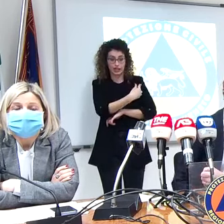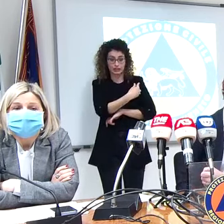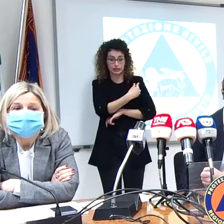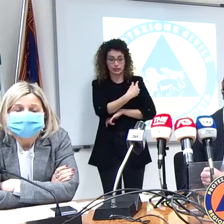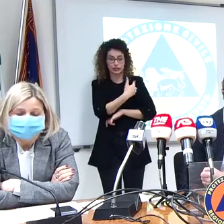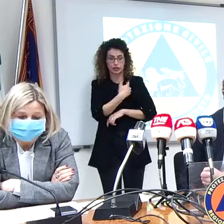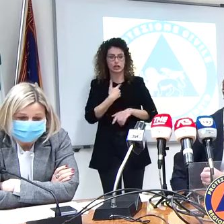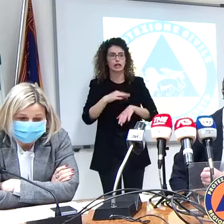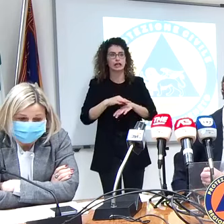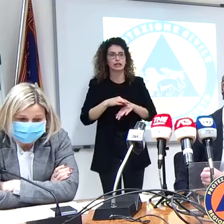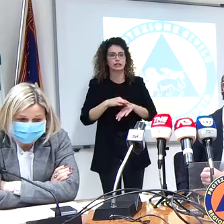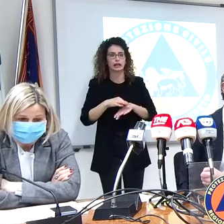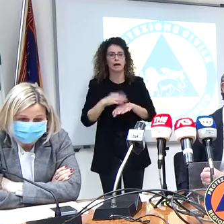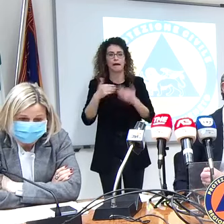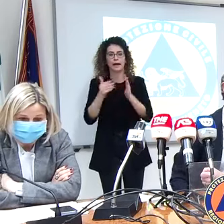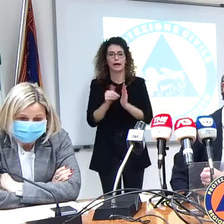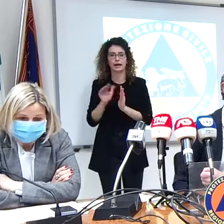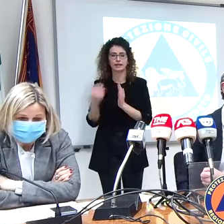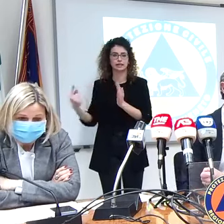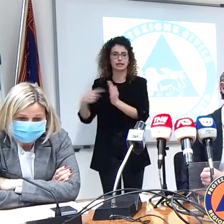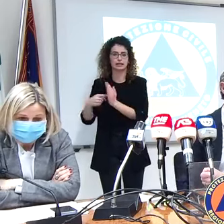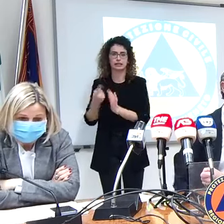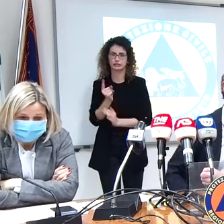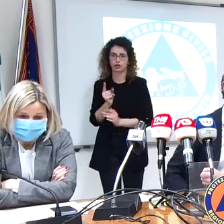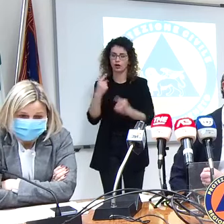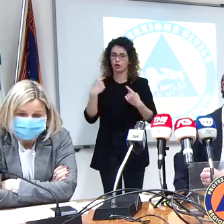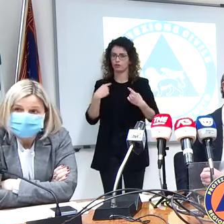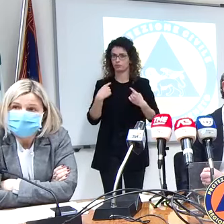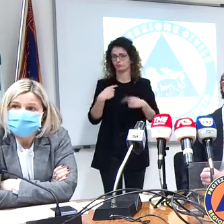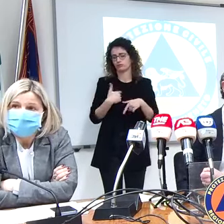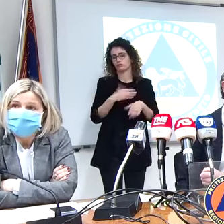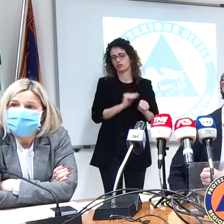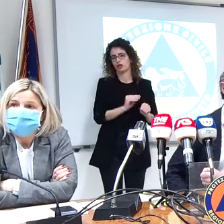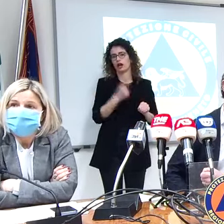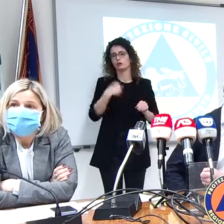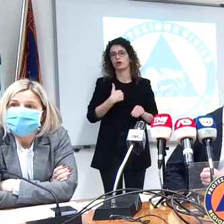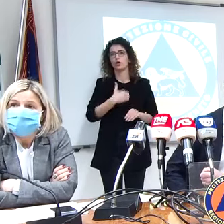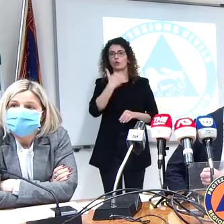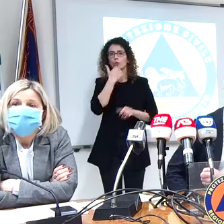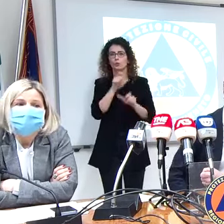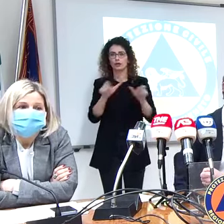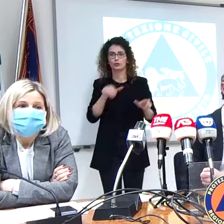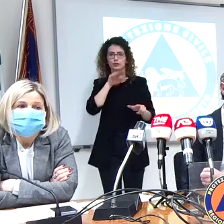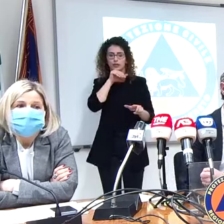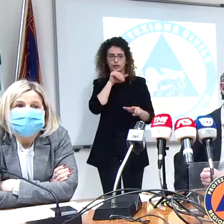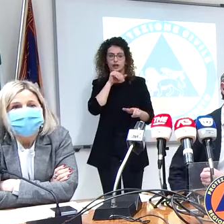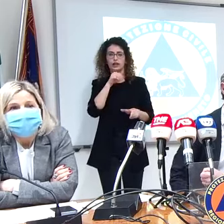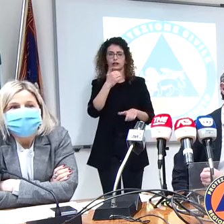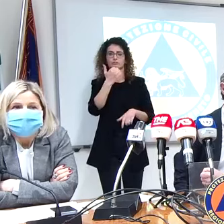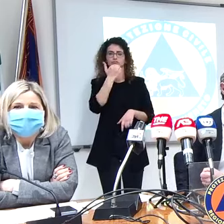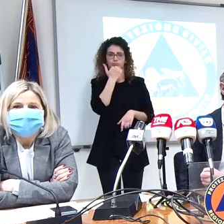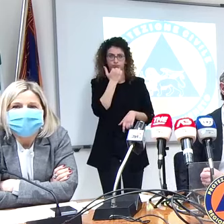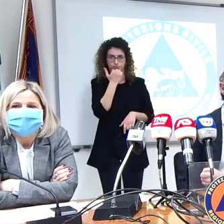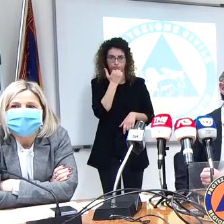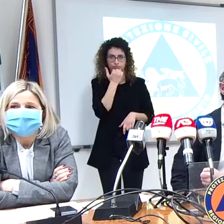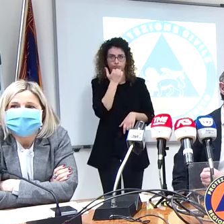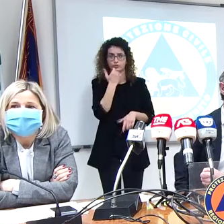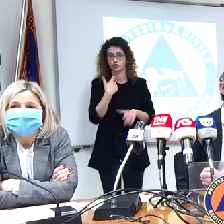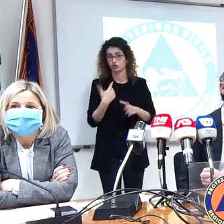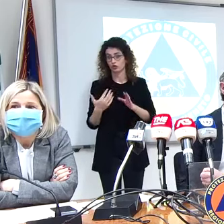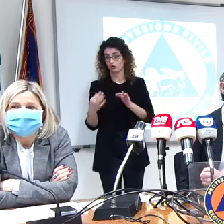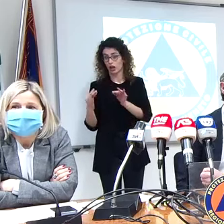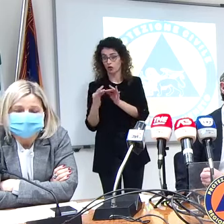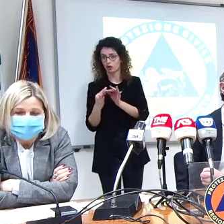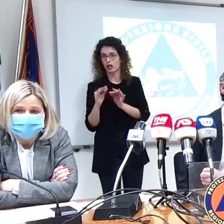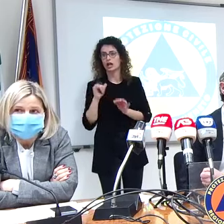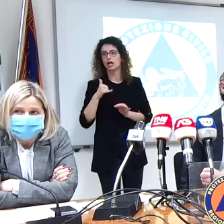ci scusiamo con questi anziani, ma la sento adesso io sta roba. Anzi, se è in contatto, contatto. Sì, sì, me l'ha segnalato la